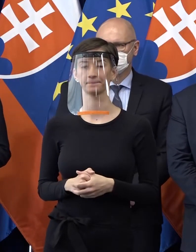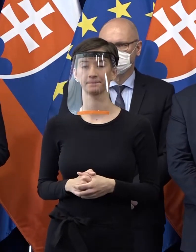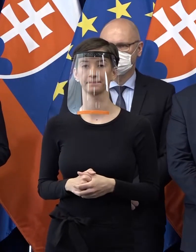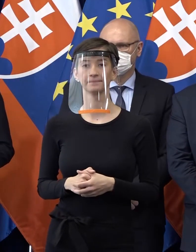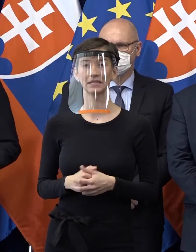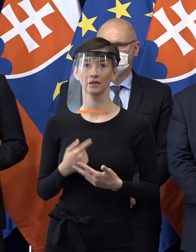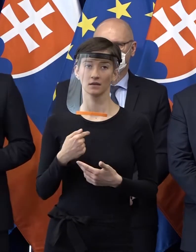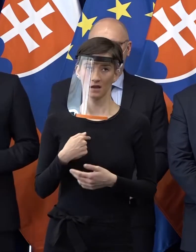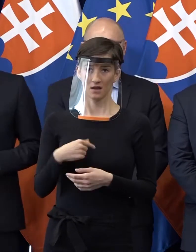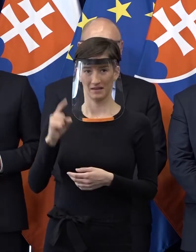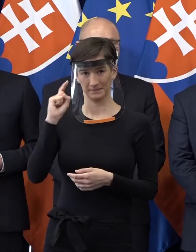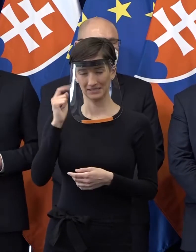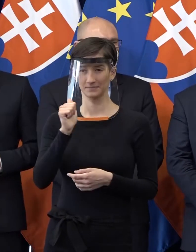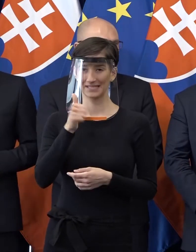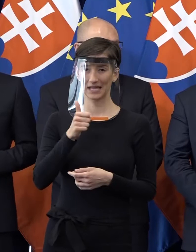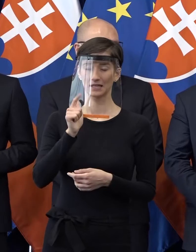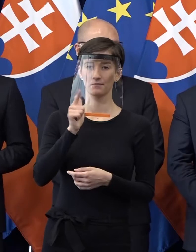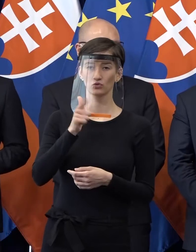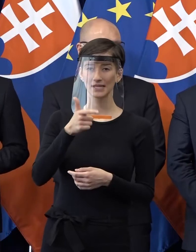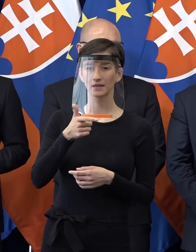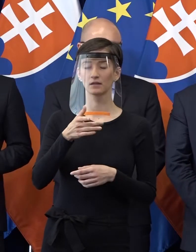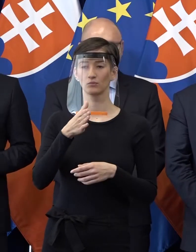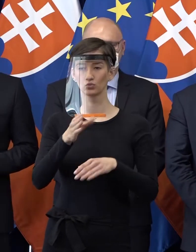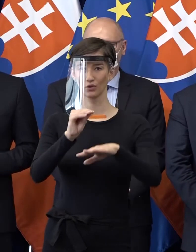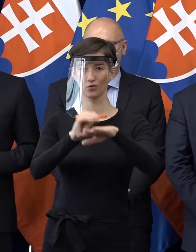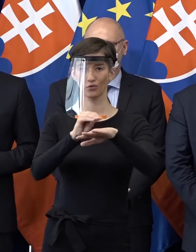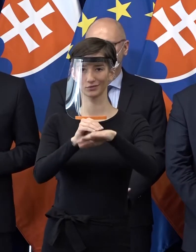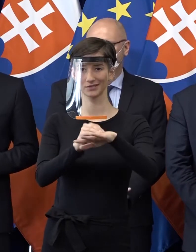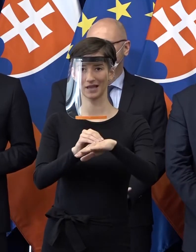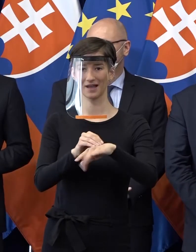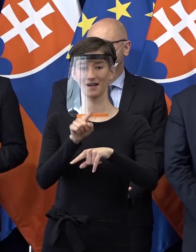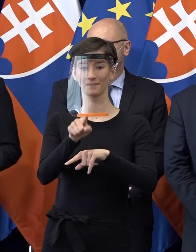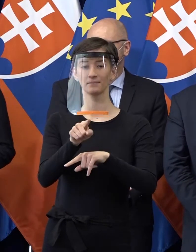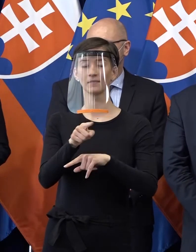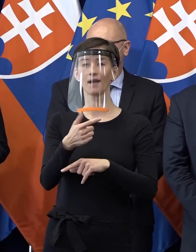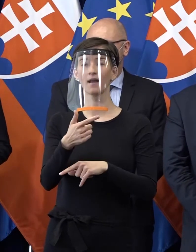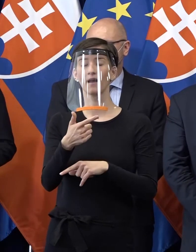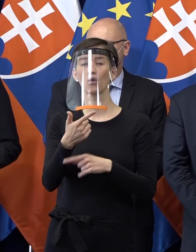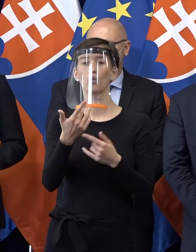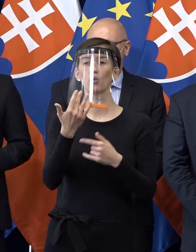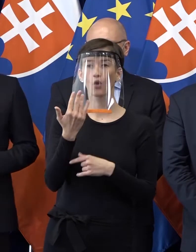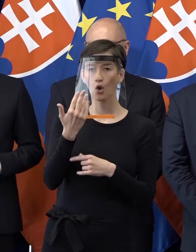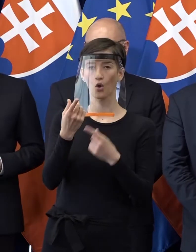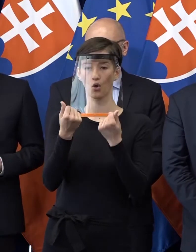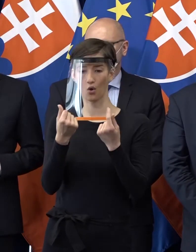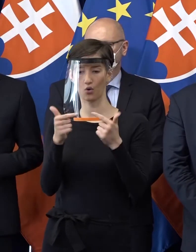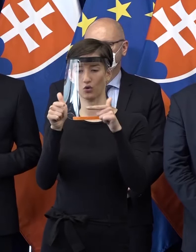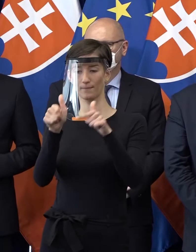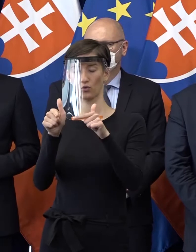zajtra pozajtra a finálne oznamíme presný spôsob pomoci veľkým zamestnávateľom. lepšie povedané